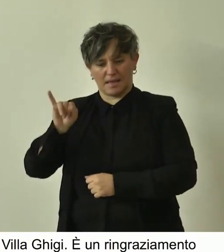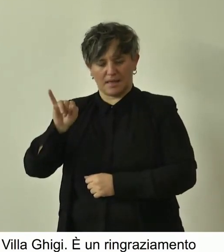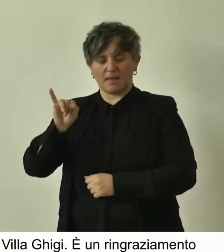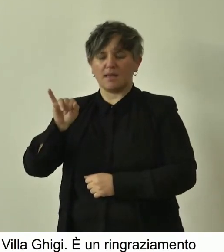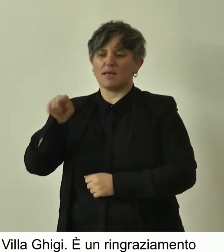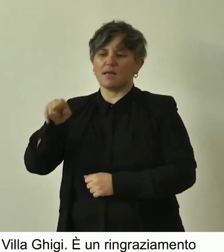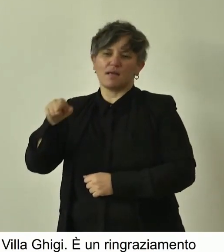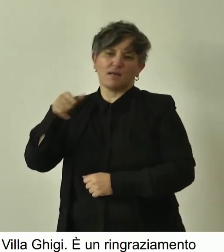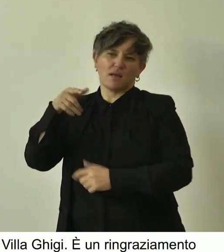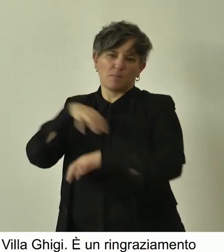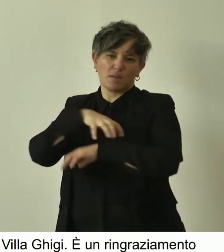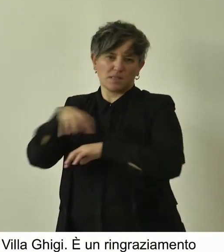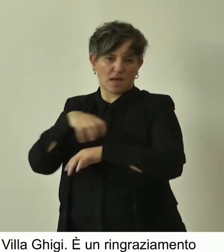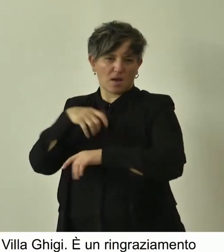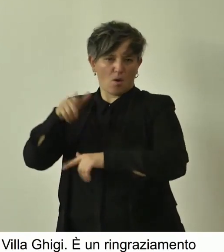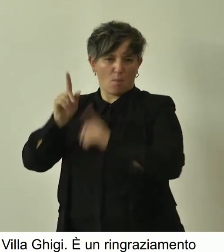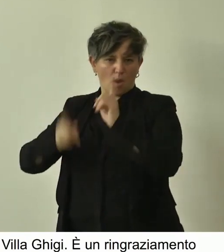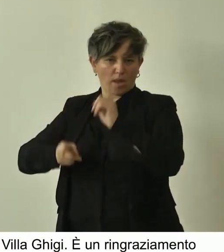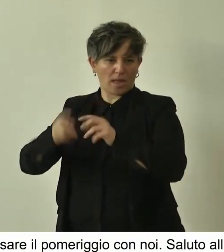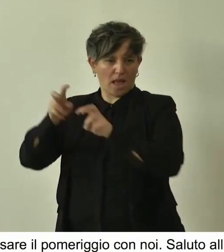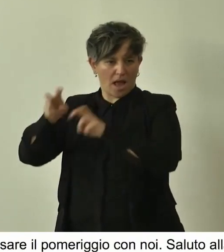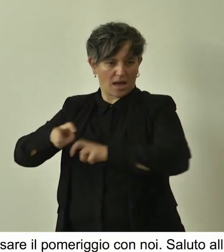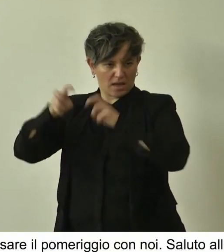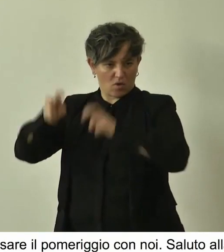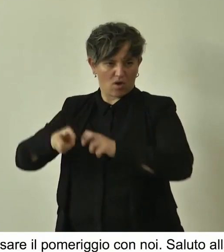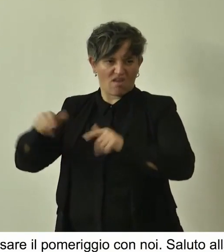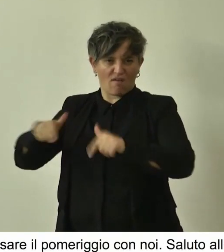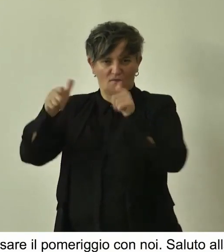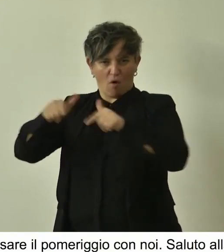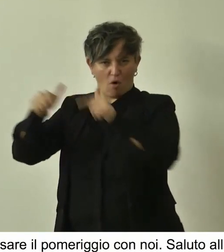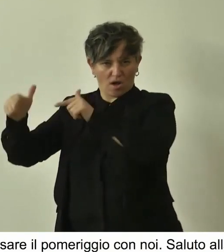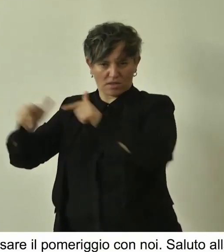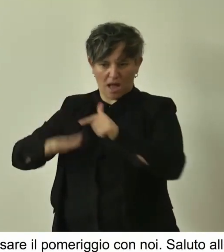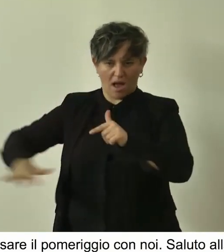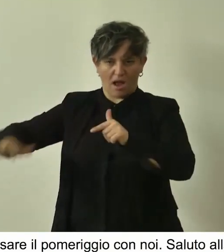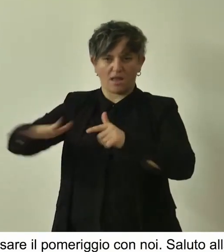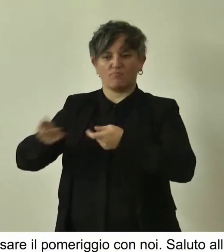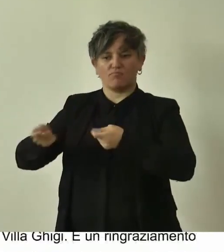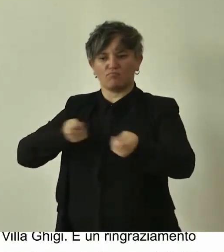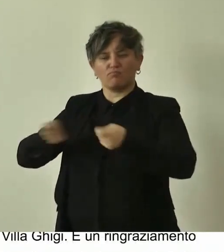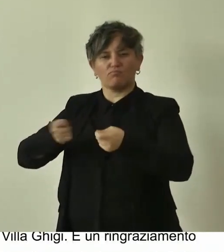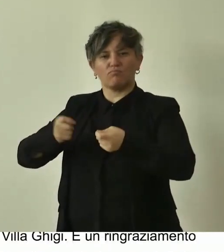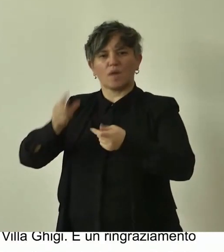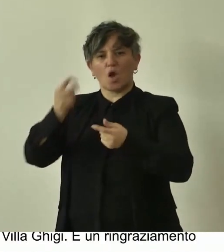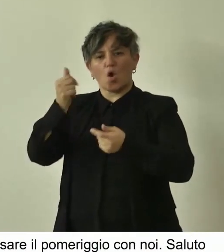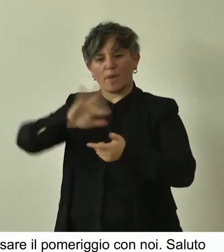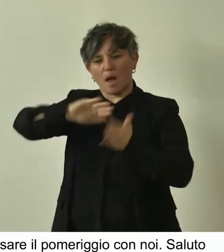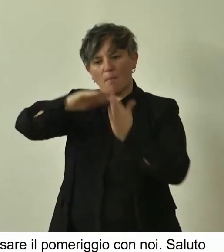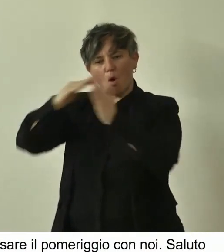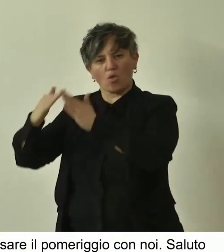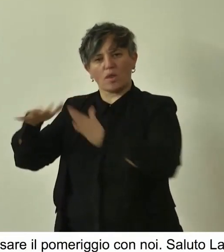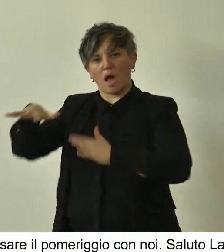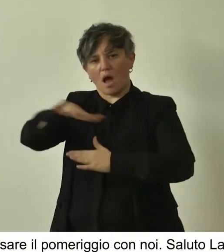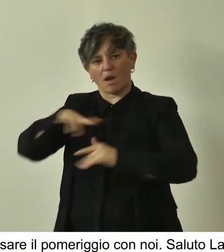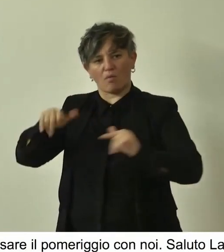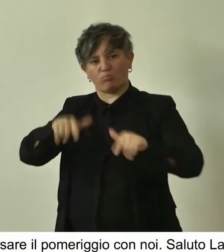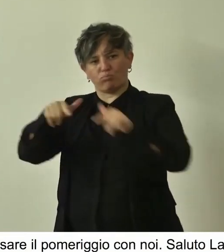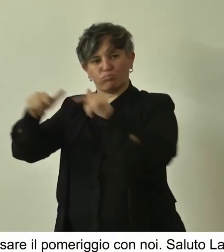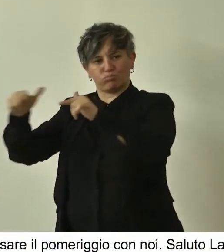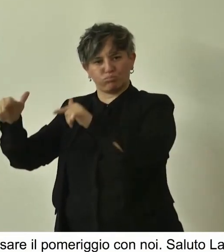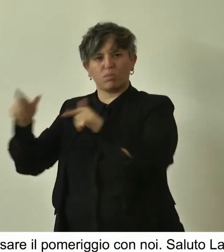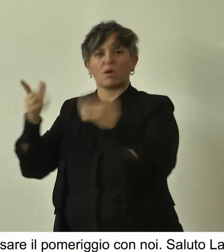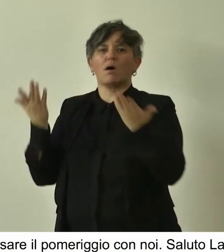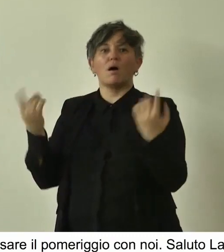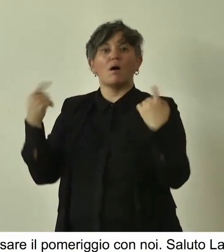Agricole, Alimentari e Forestali, in particolare della Direzione Generale dell'Economia Montana e delle Foreste, con cui si è